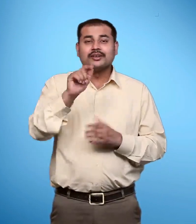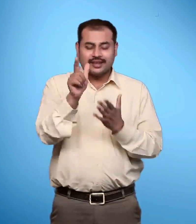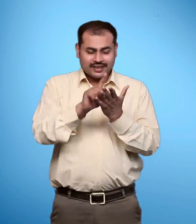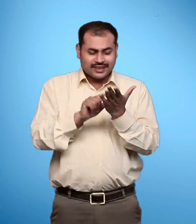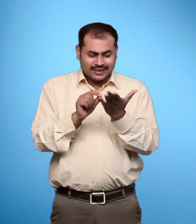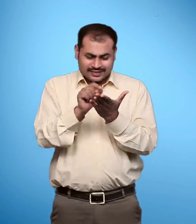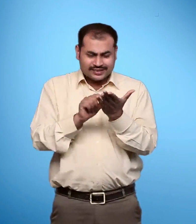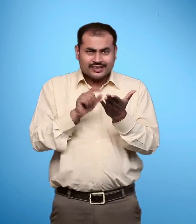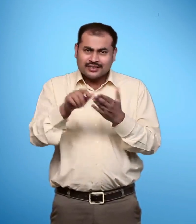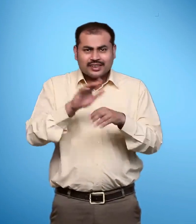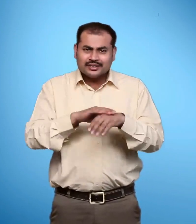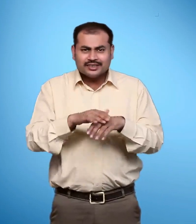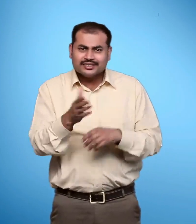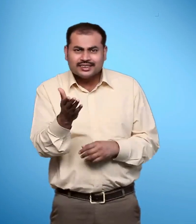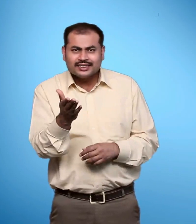तुमने कुछ पत्र तो लिखे ही होंगे